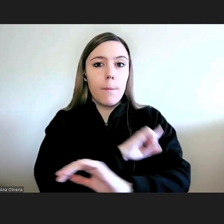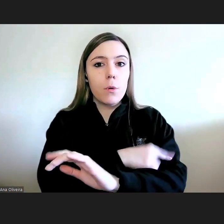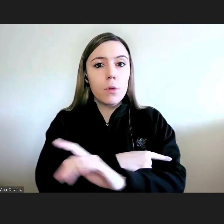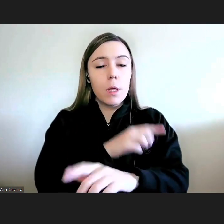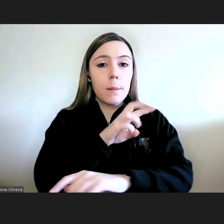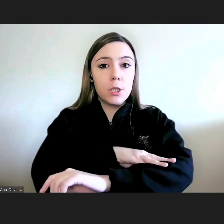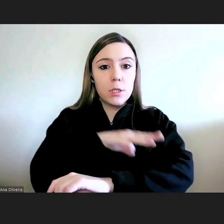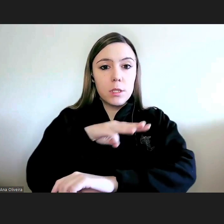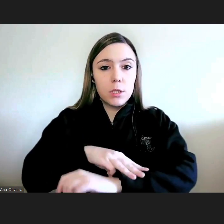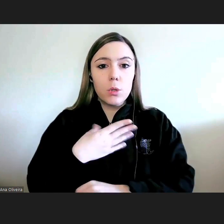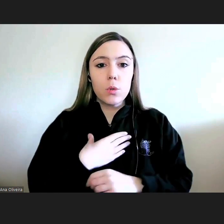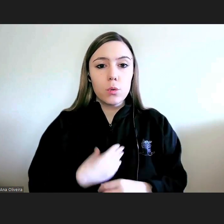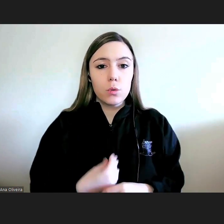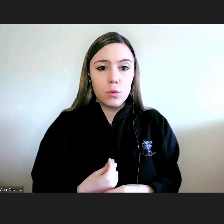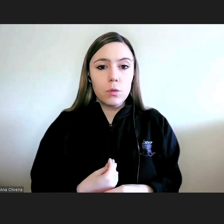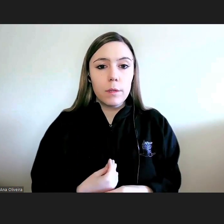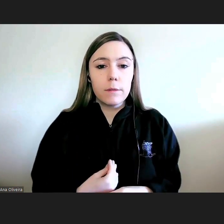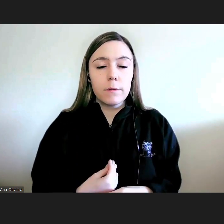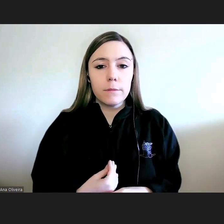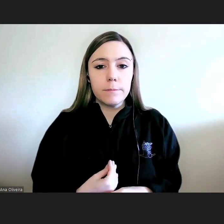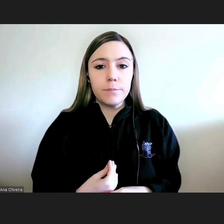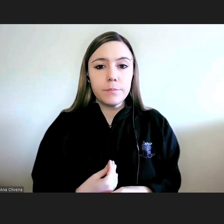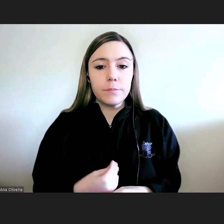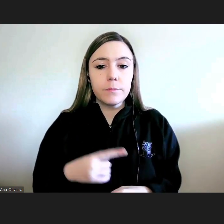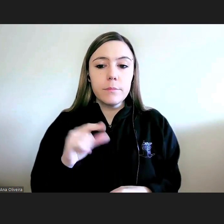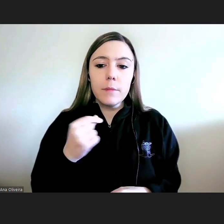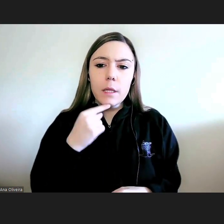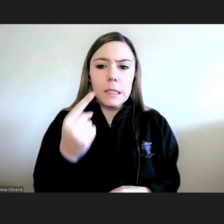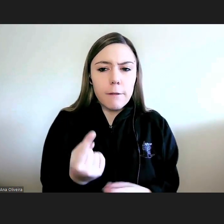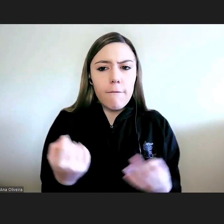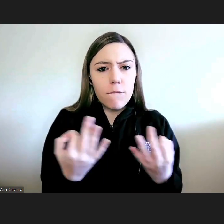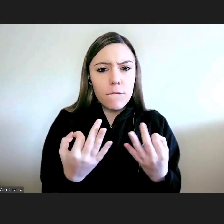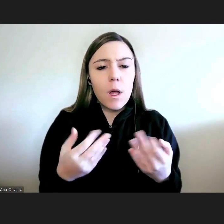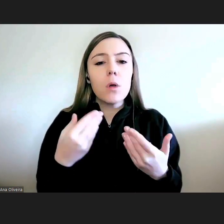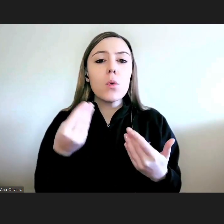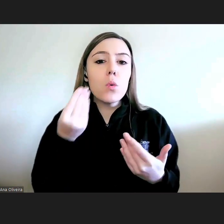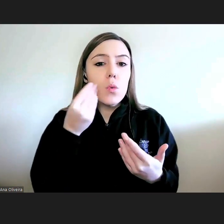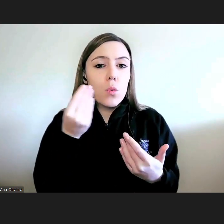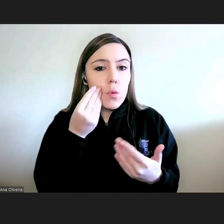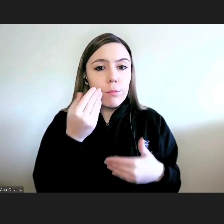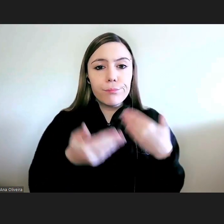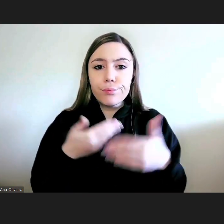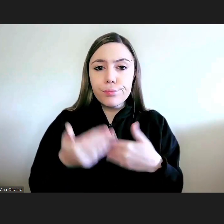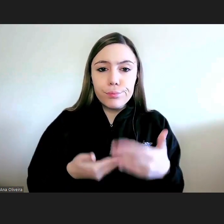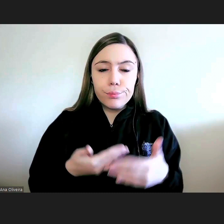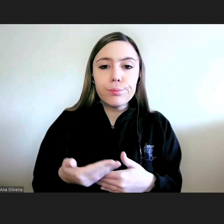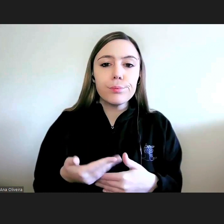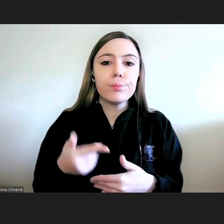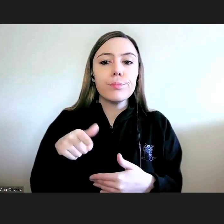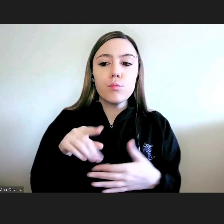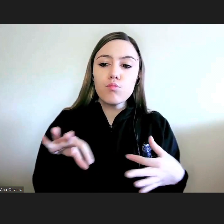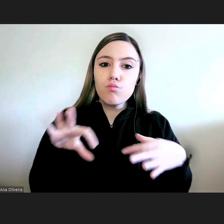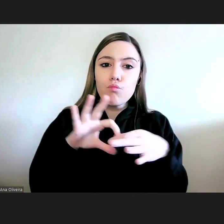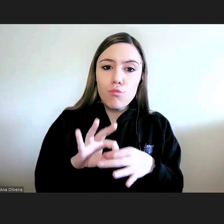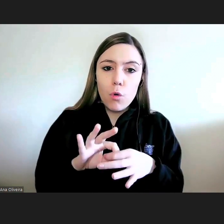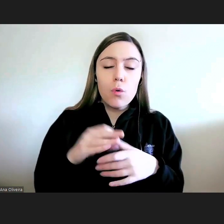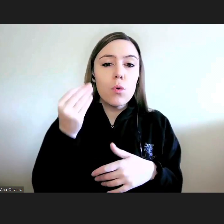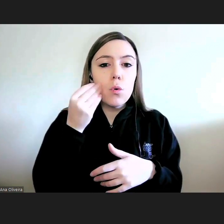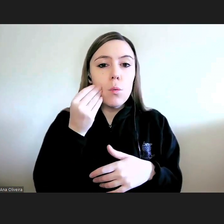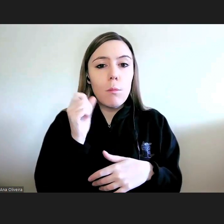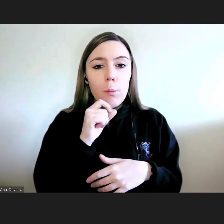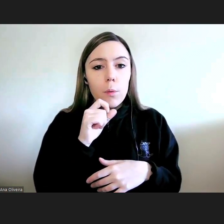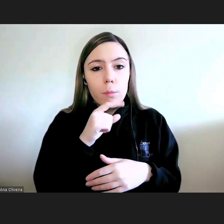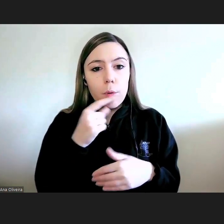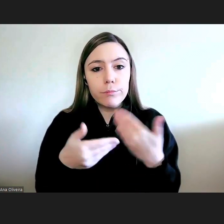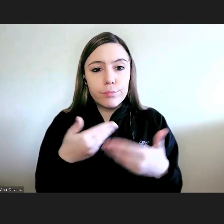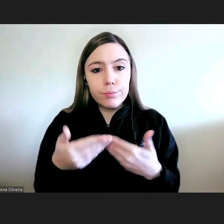gostaria aqui de deixar essas notas de como funciona esta articulação de como é que pode funcionar